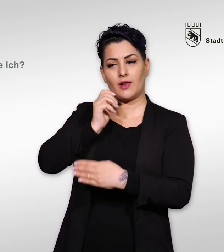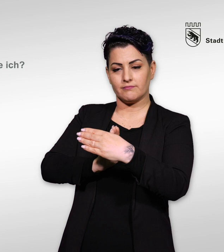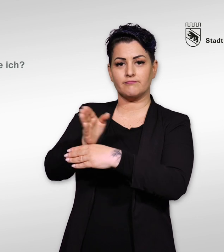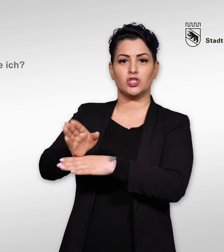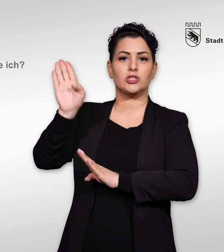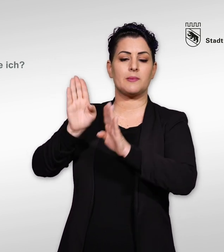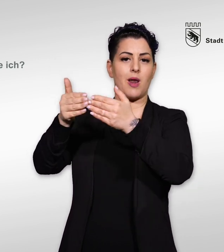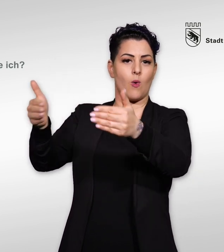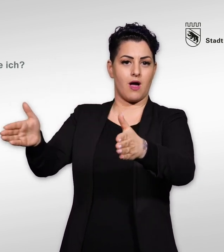im Stimmlokal.